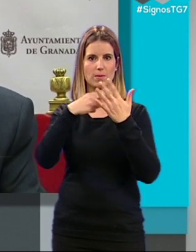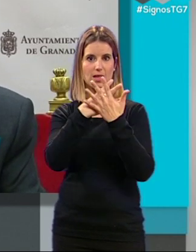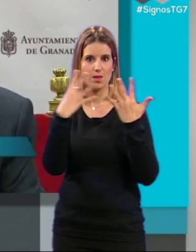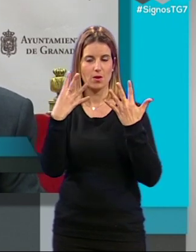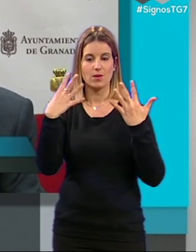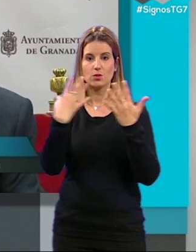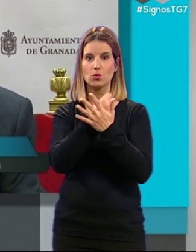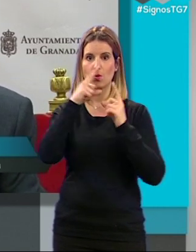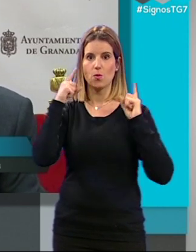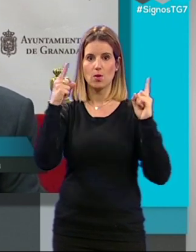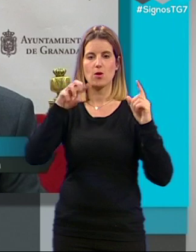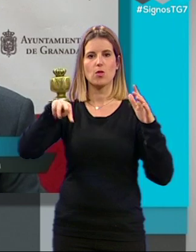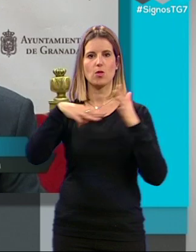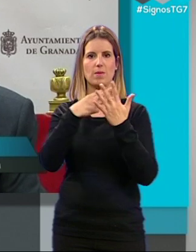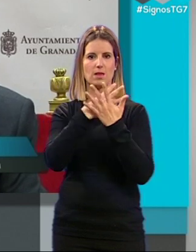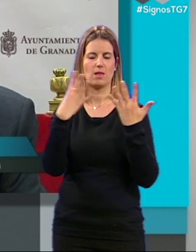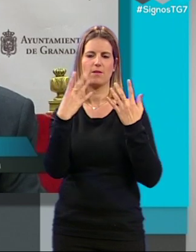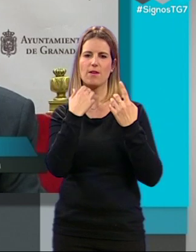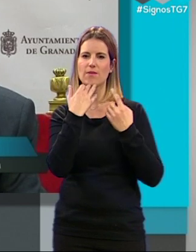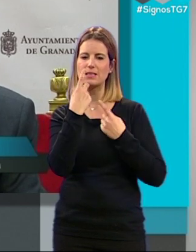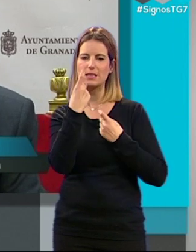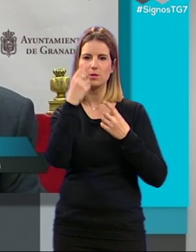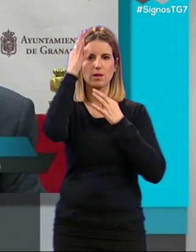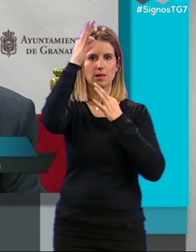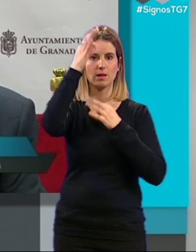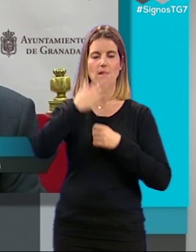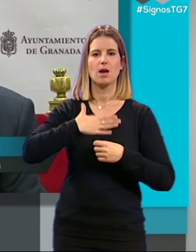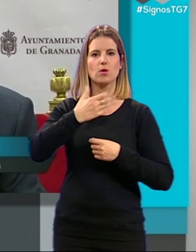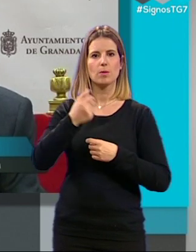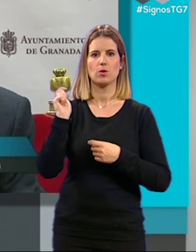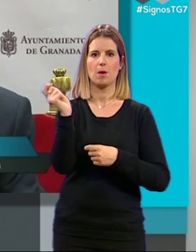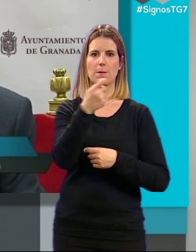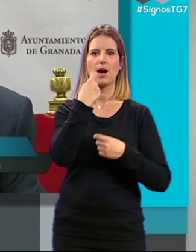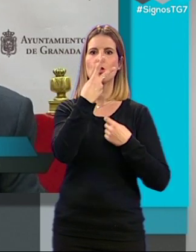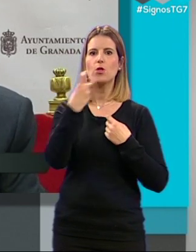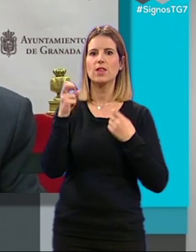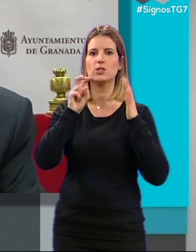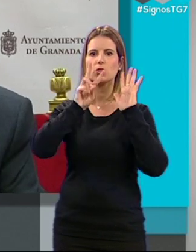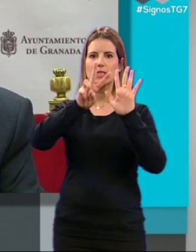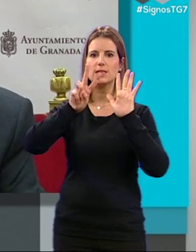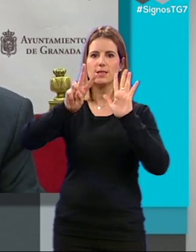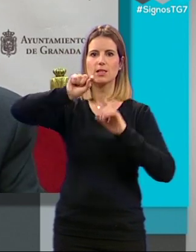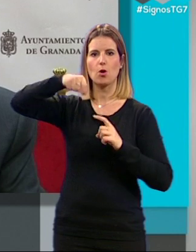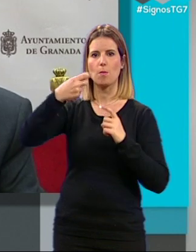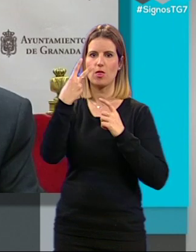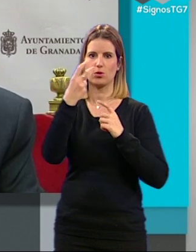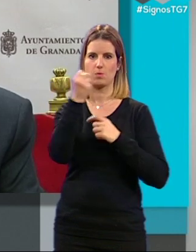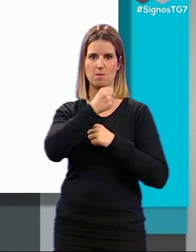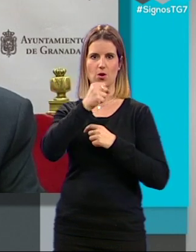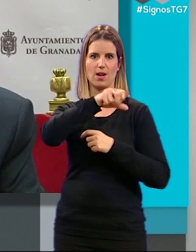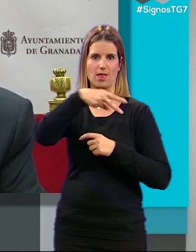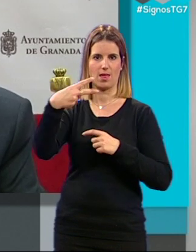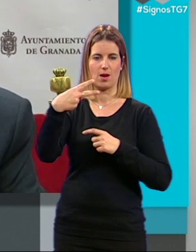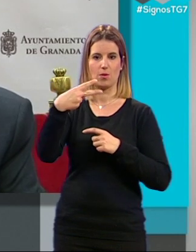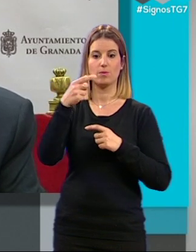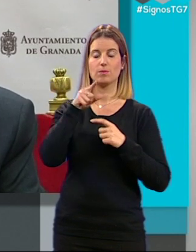2019, como digo, falta de algunos ajustes, este ayuntamiento ha pagado 277,2 millones de euros,